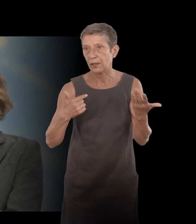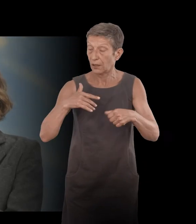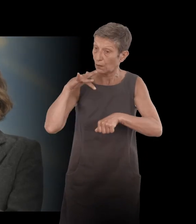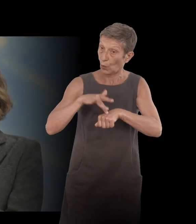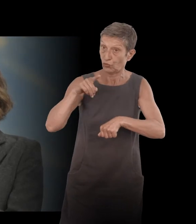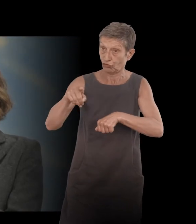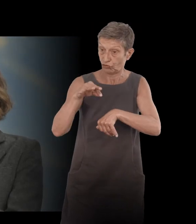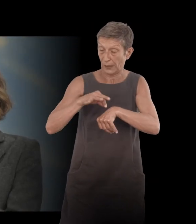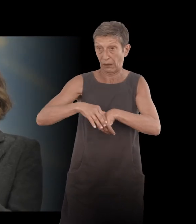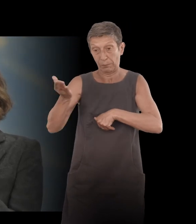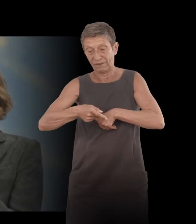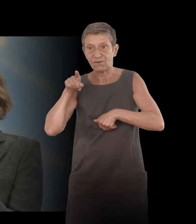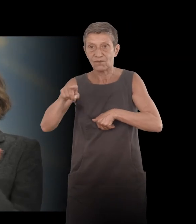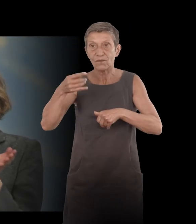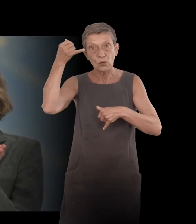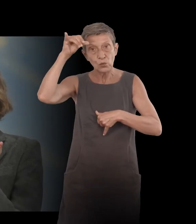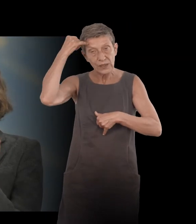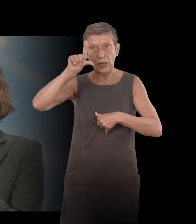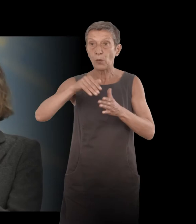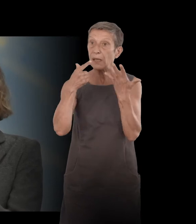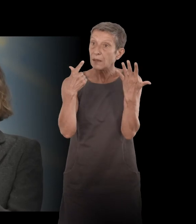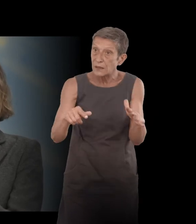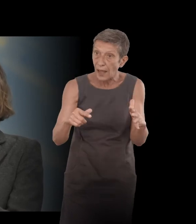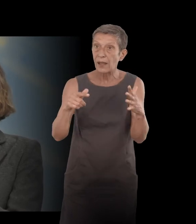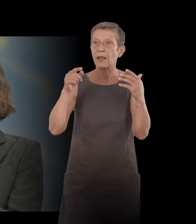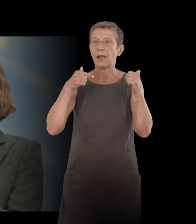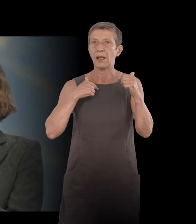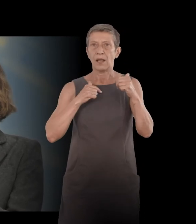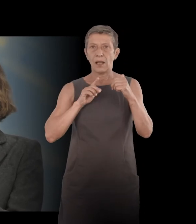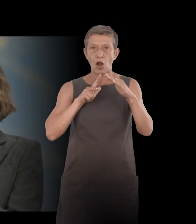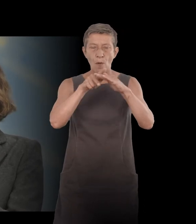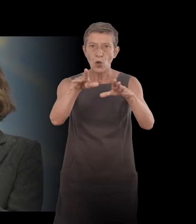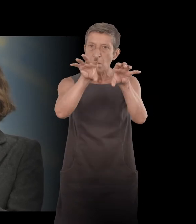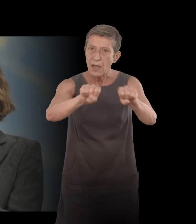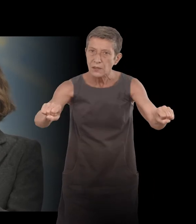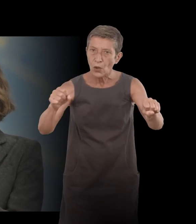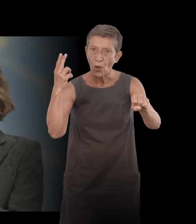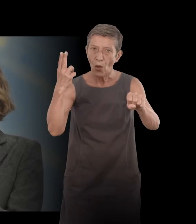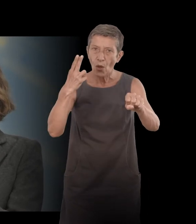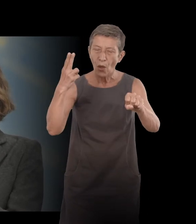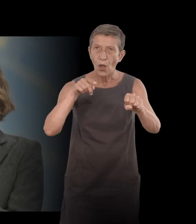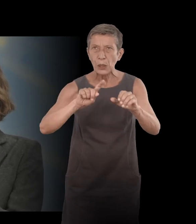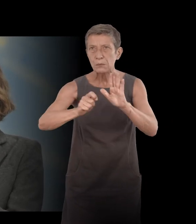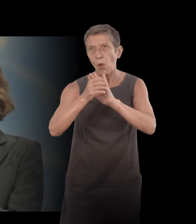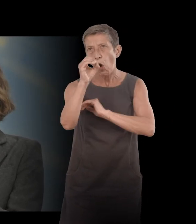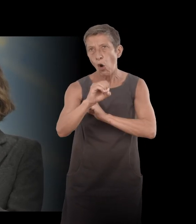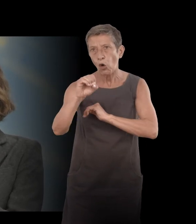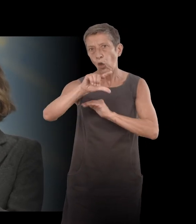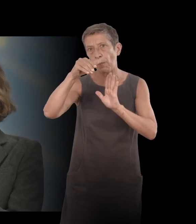2017, et je suis rentrée dans le master en octobre 2018,